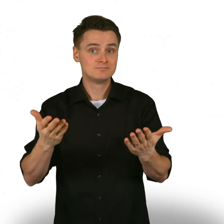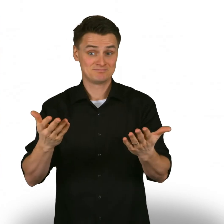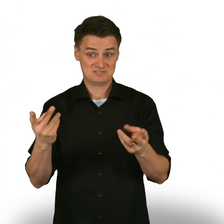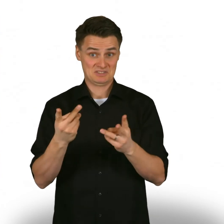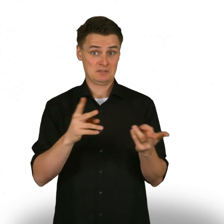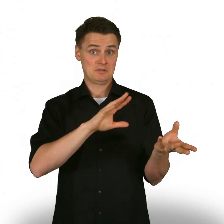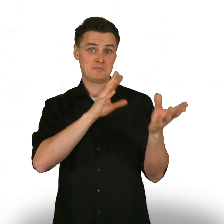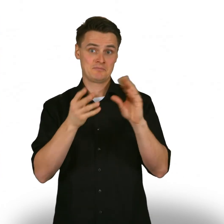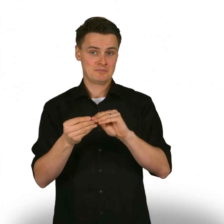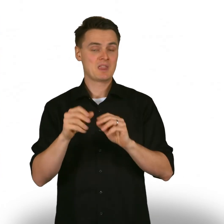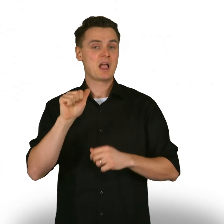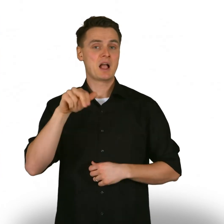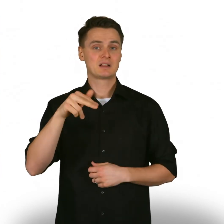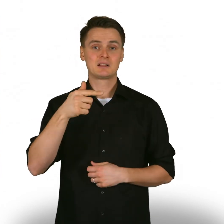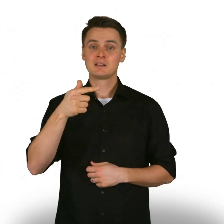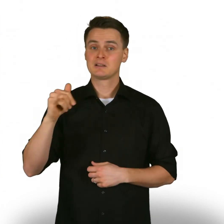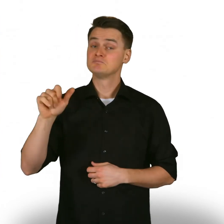Näin siis sanoo Antti Rinne.